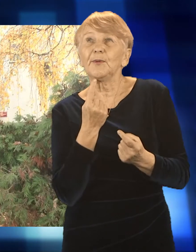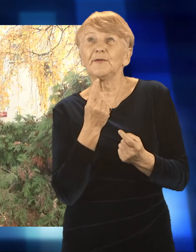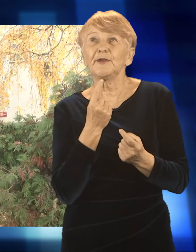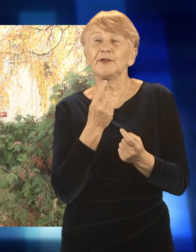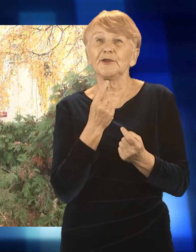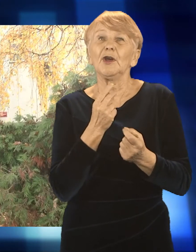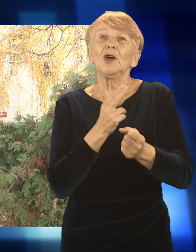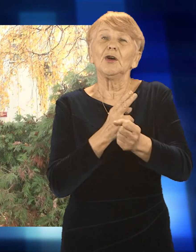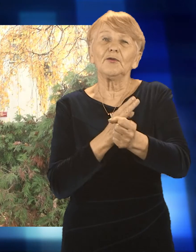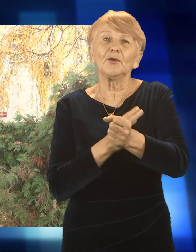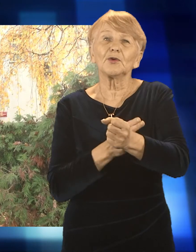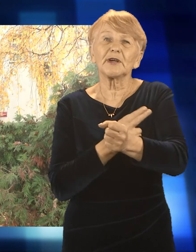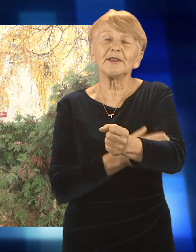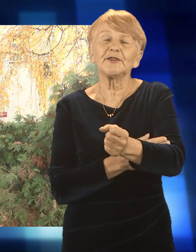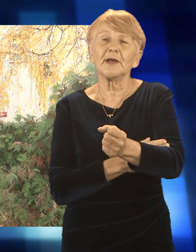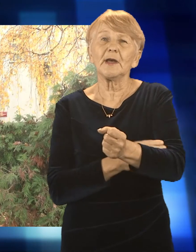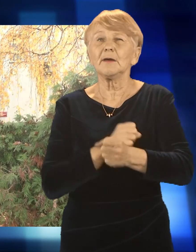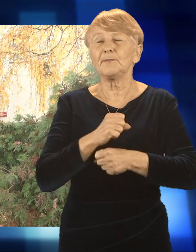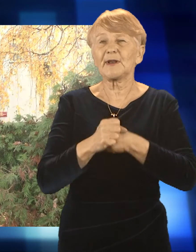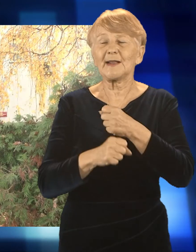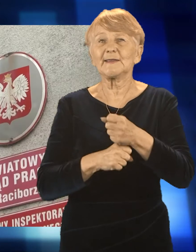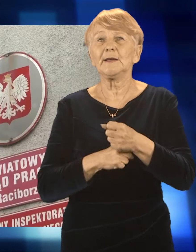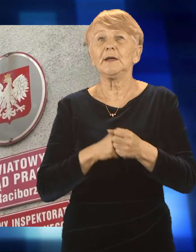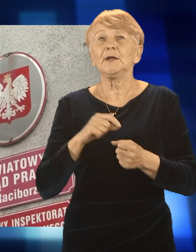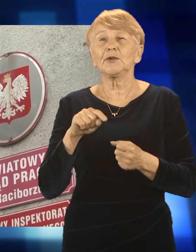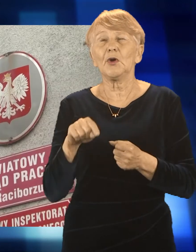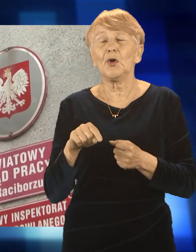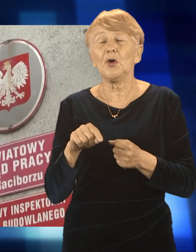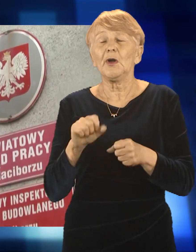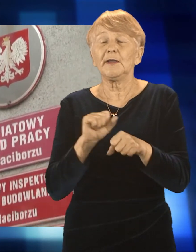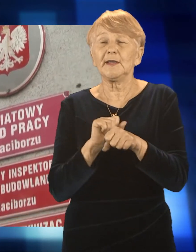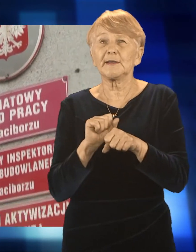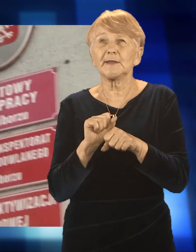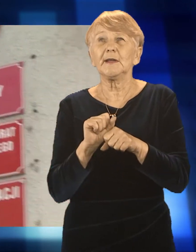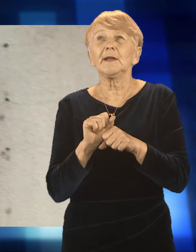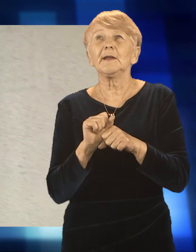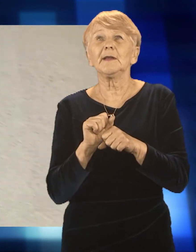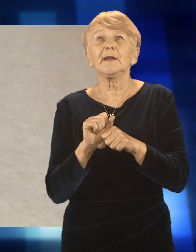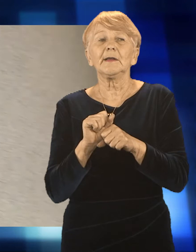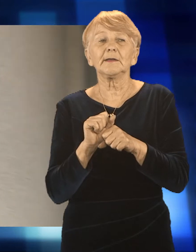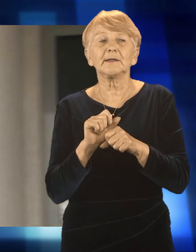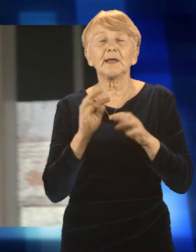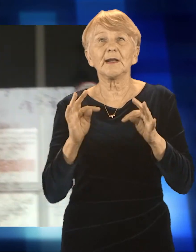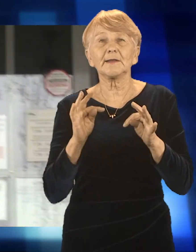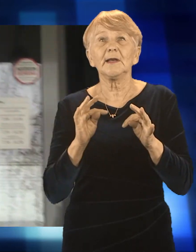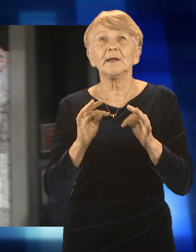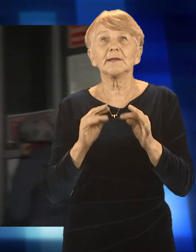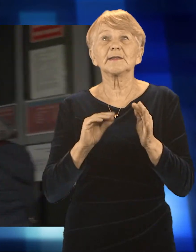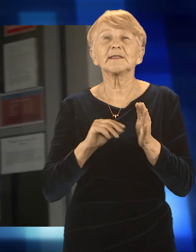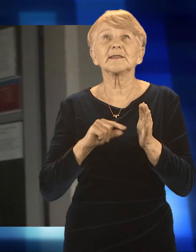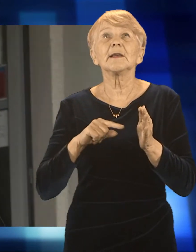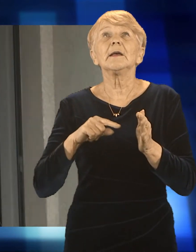Powiatowym Urzędzie Pracy w Raciborzu na koniec października stopa bezrobocia wyniosła 4,6%, w skali kraju 6